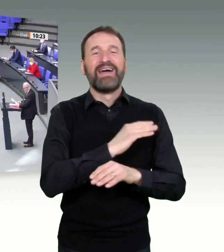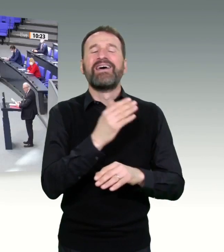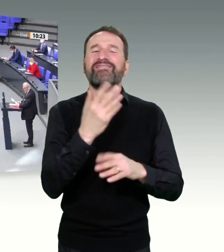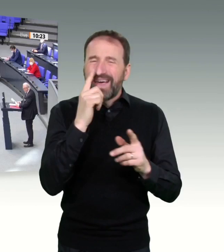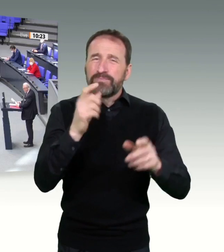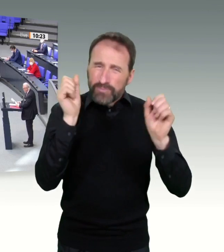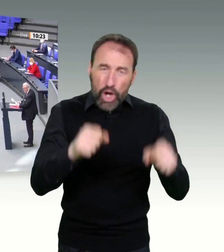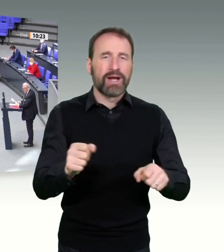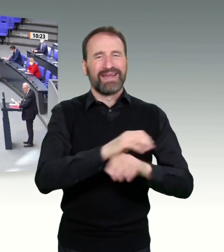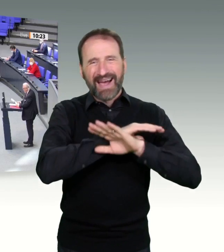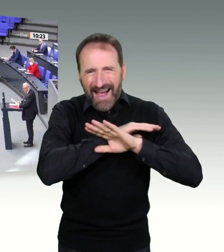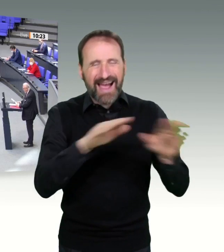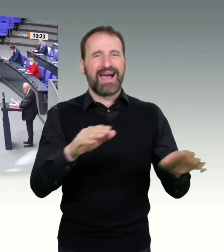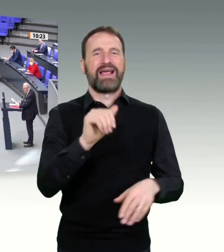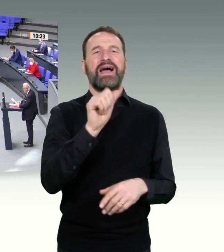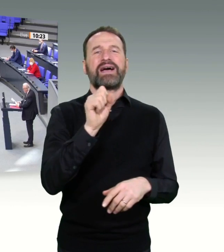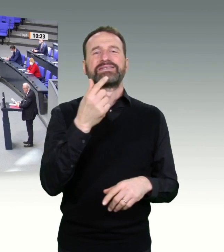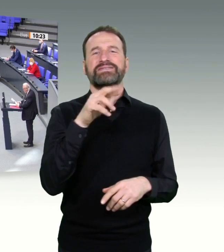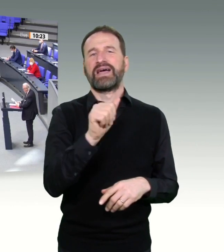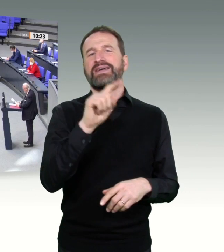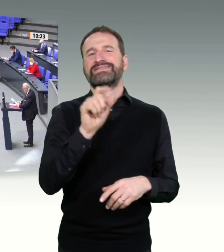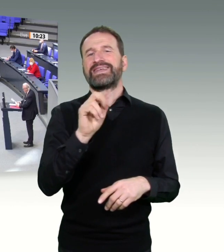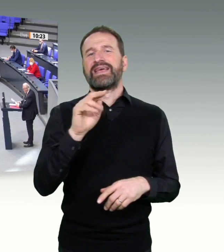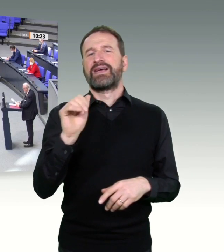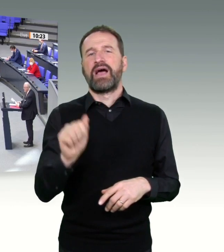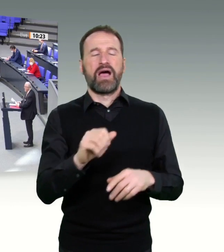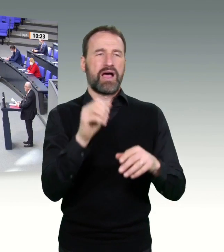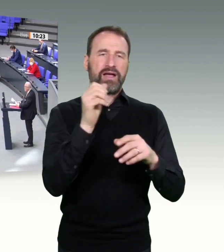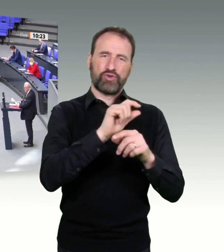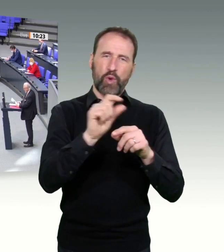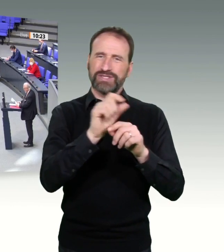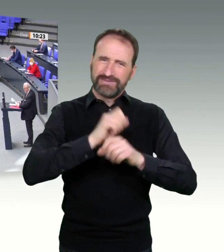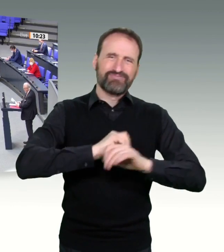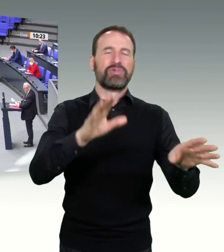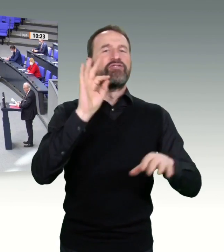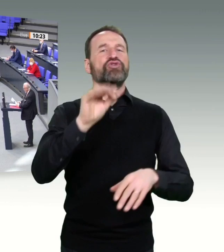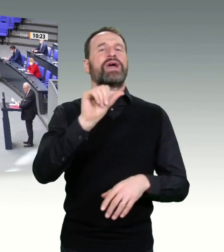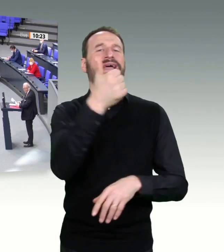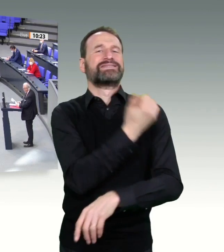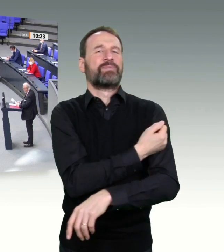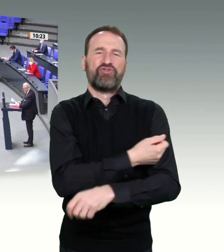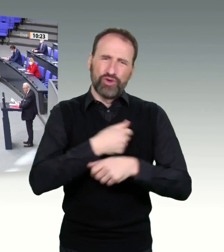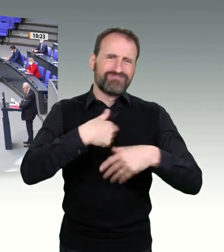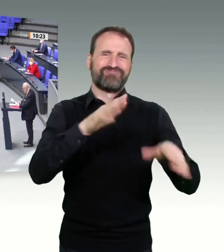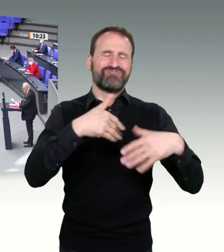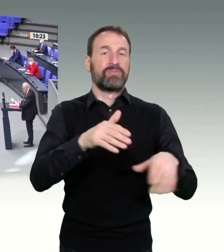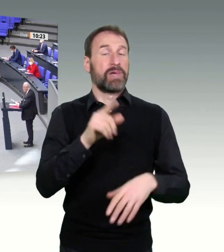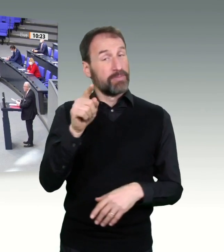-Holstein sorgten aber vor allem Computerprobleme des Kieler Gesundheitsministeriums dafür, dass der Impfstoff